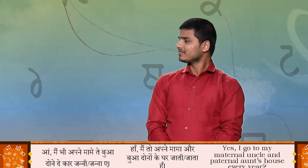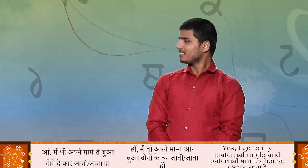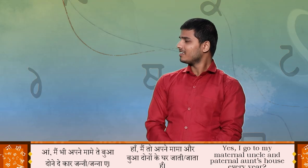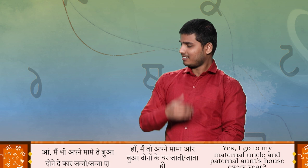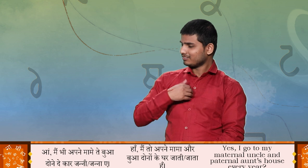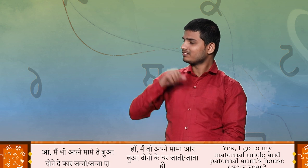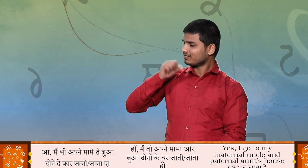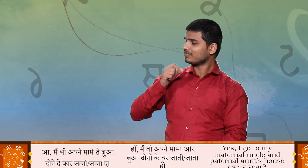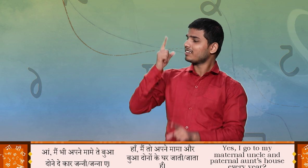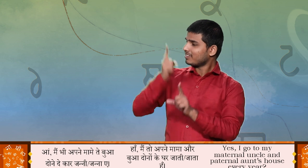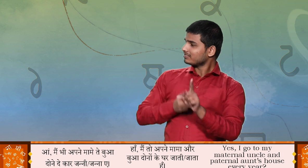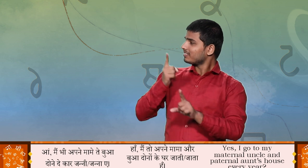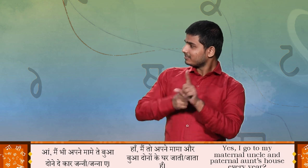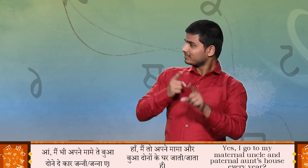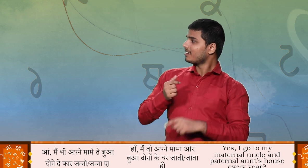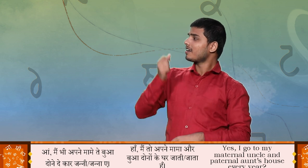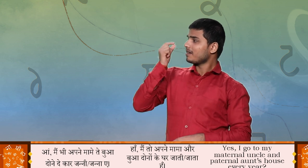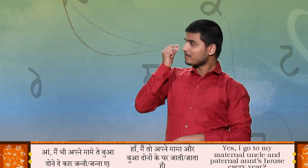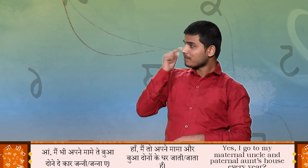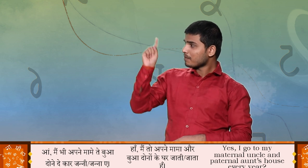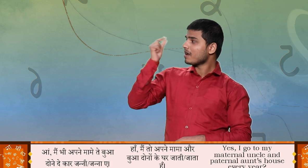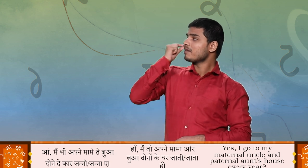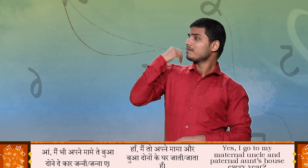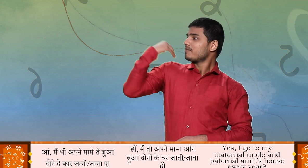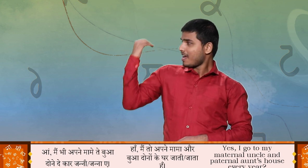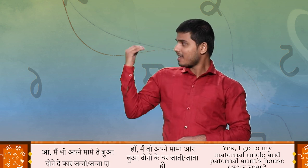हाँ मैं भी अपने मामे ते बुवा दोने दे कार जन्ना है